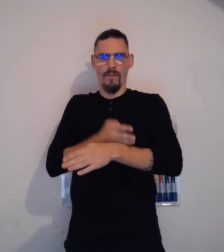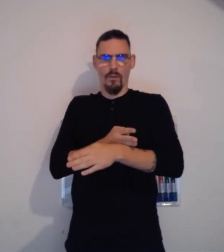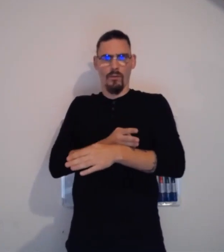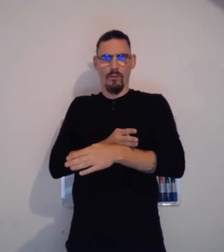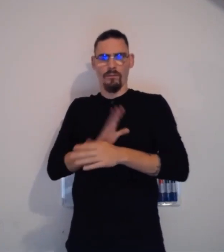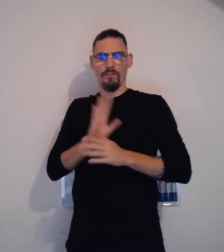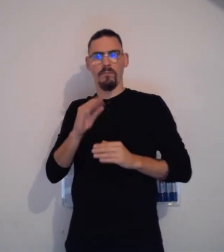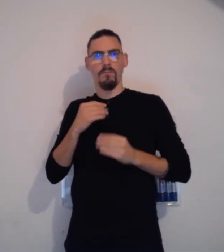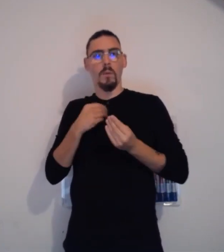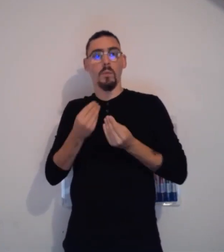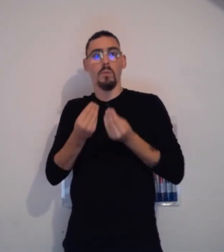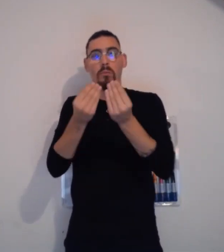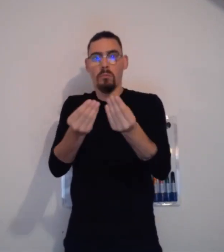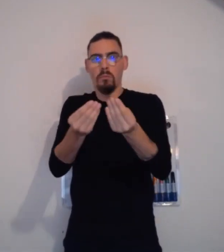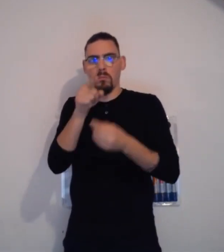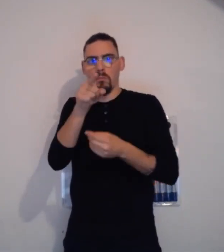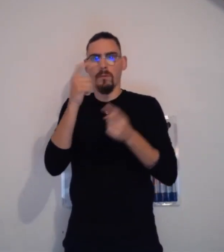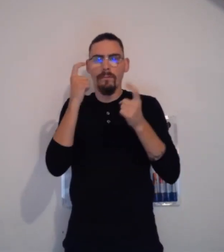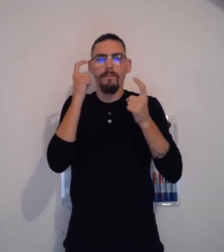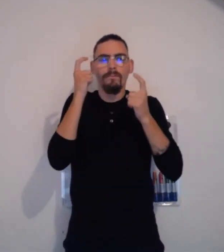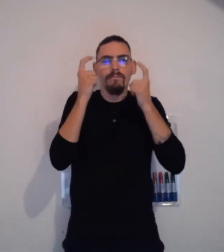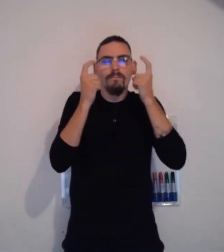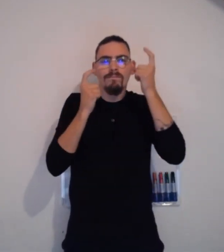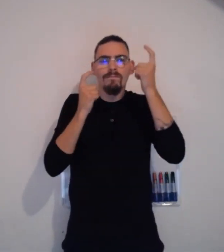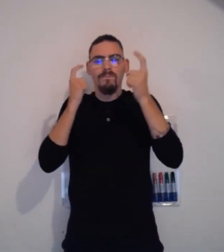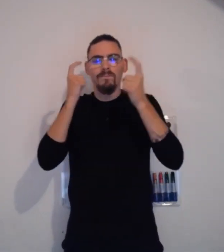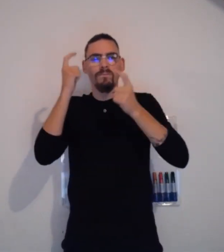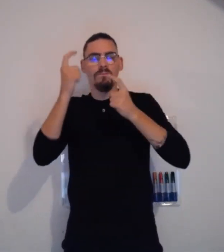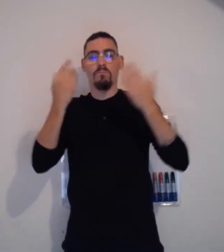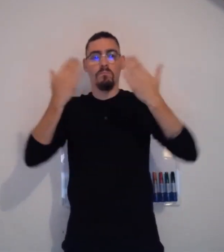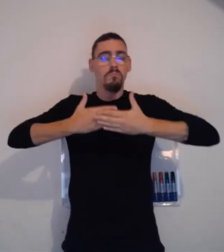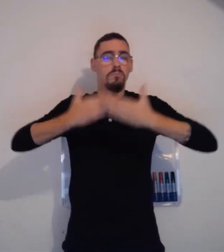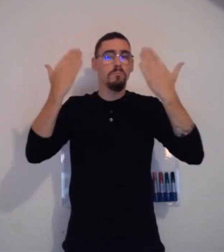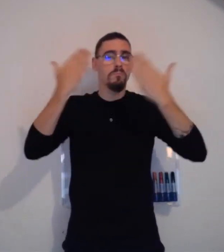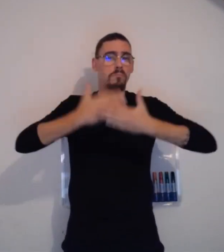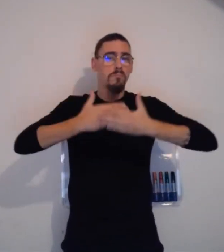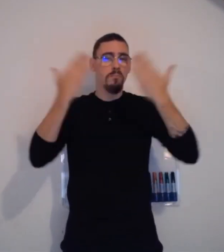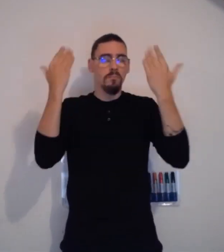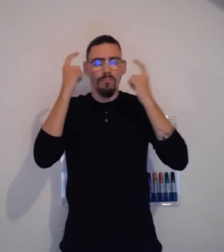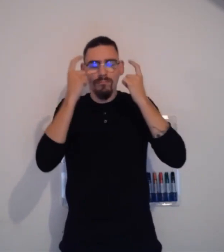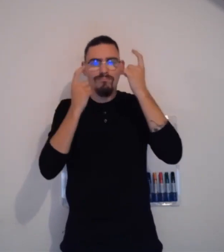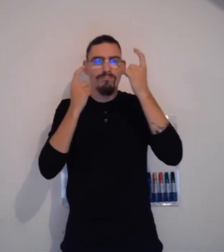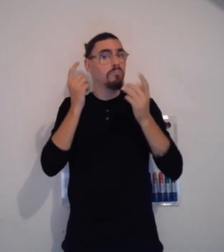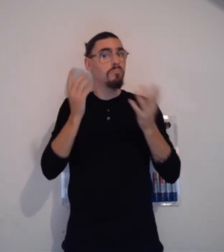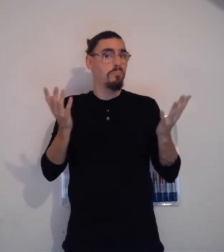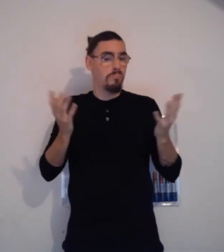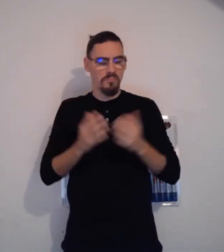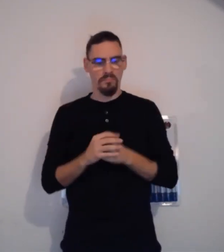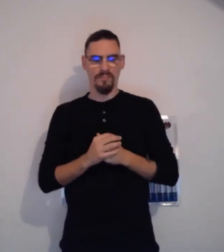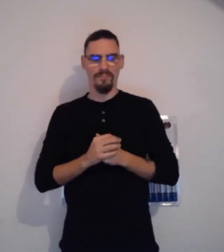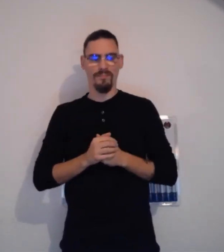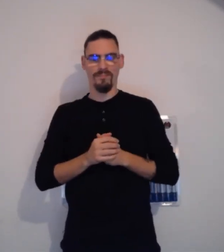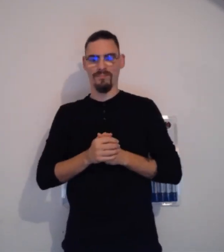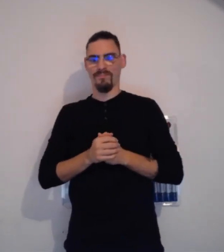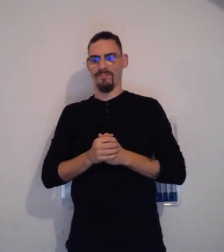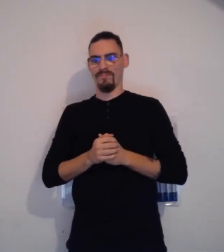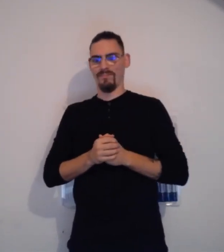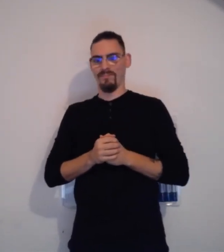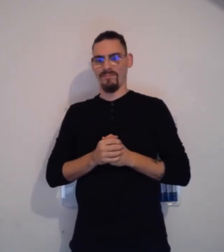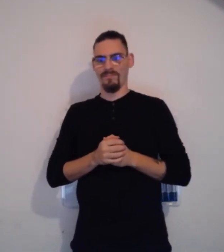En pleine immersion, je vais tout d'abord vous donner un petit exemple. À vous, ensuite, d'y